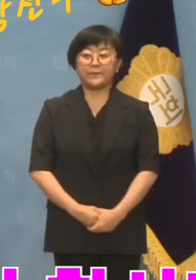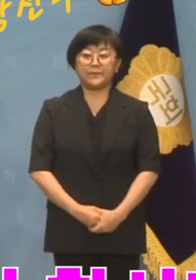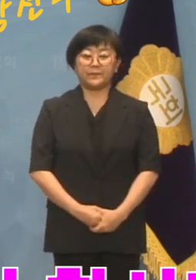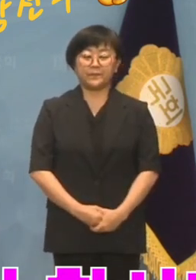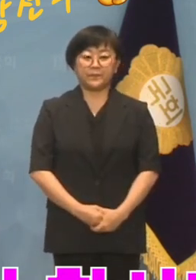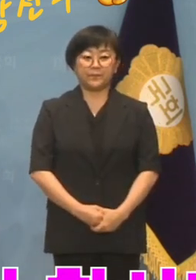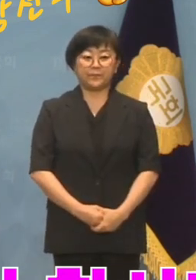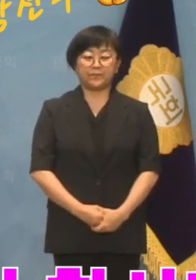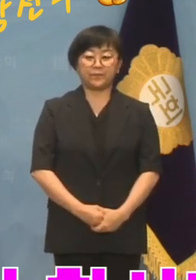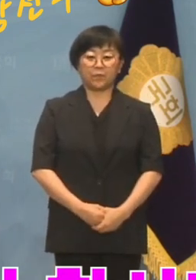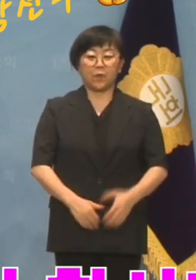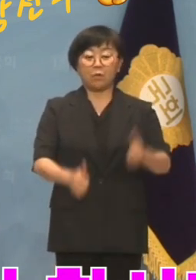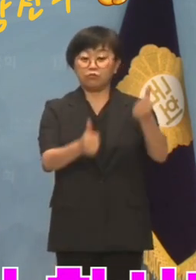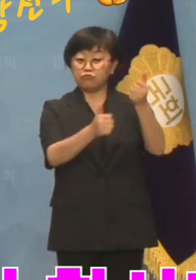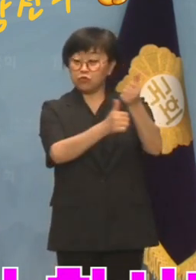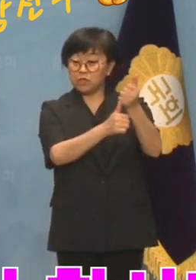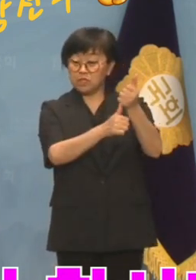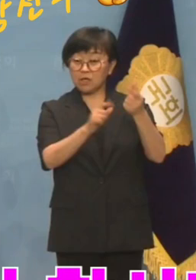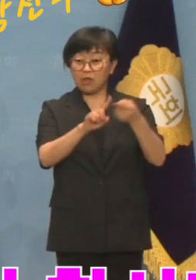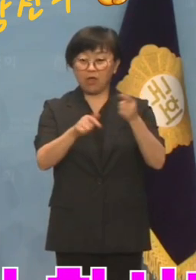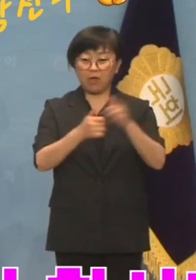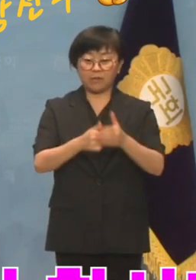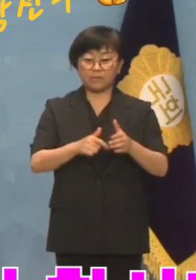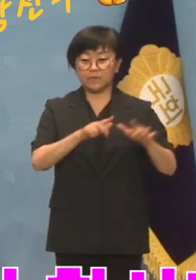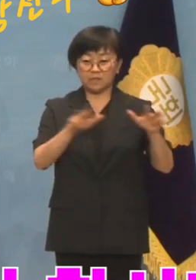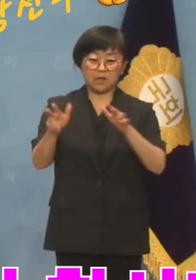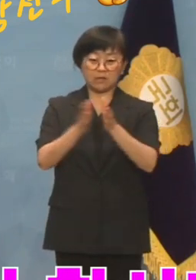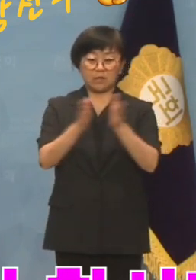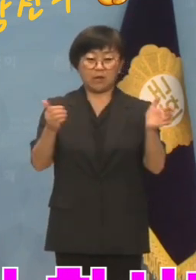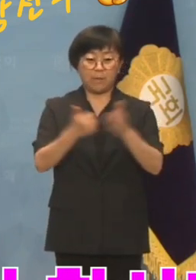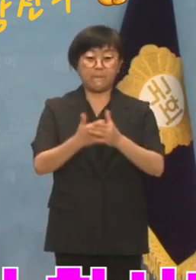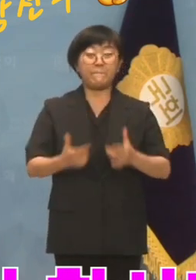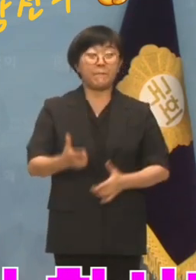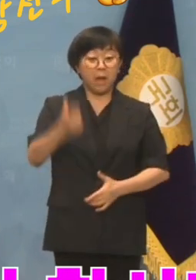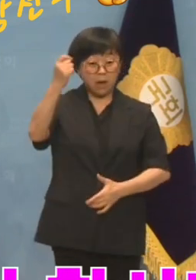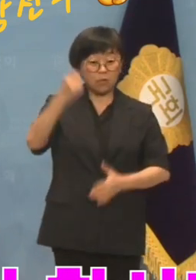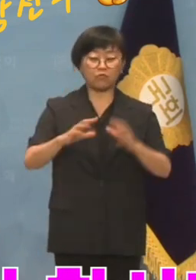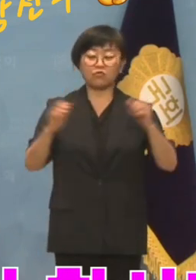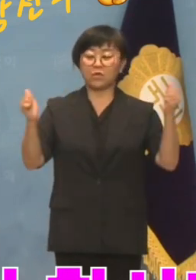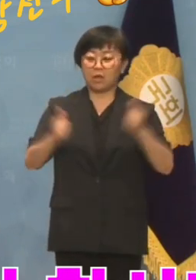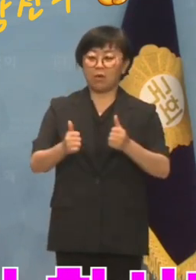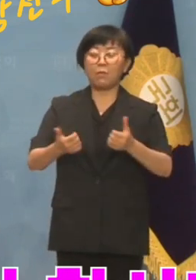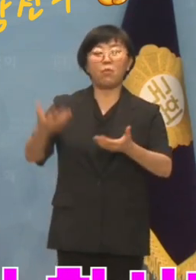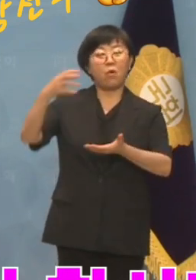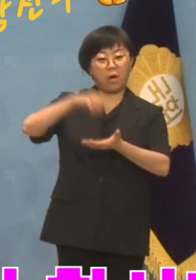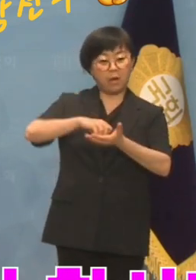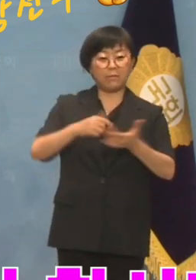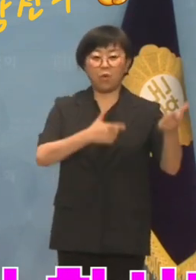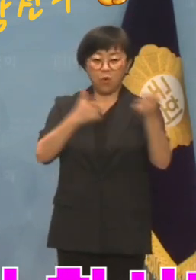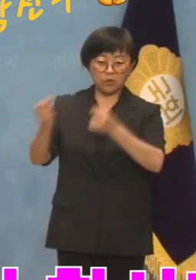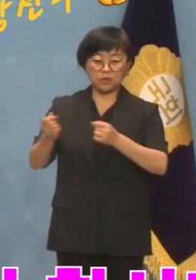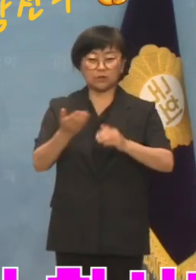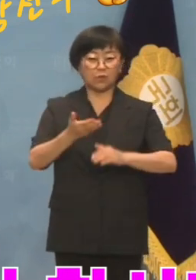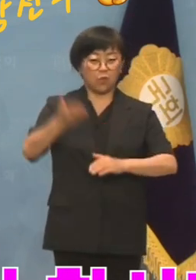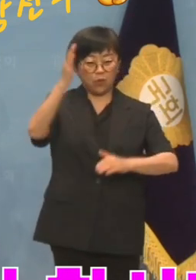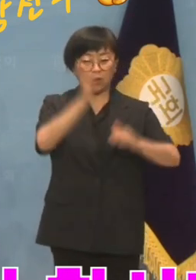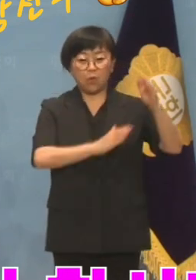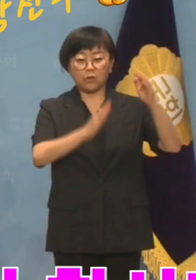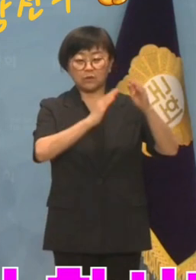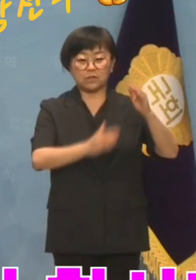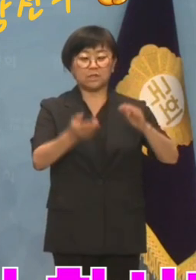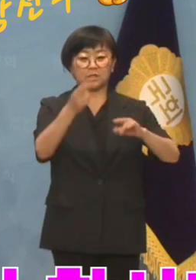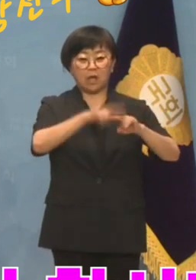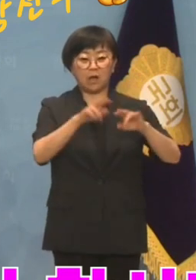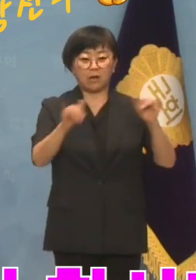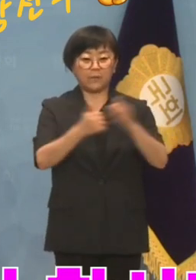부칙의 즉각 시행을 명시해 통과되는 즉시 국회의원을 포함한 모든 고위공직자가